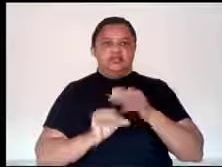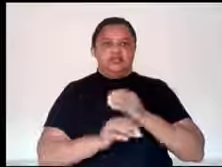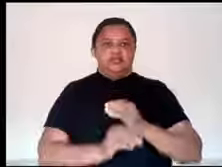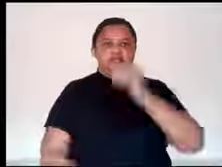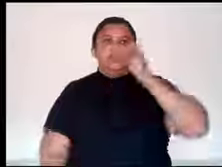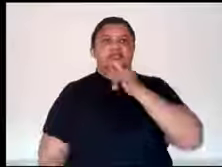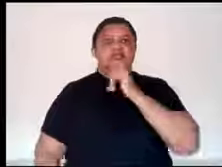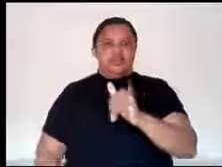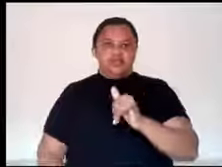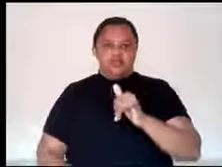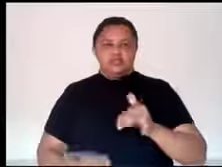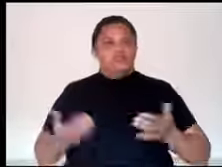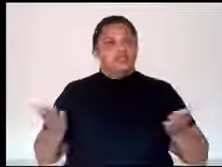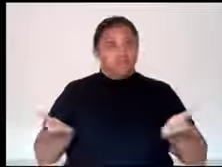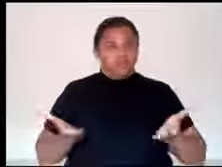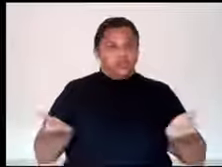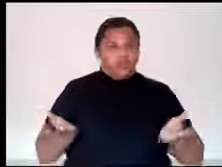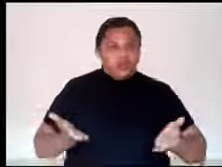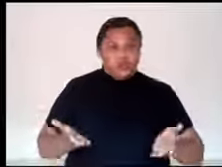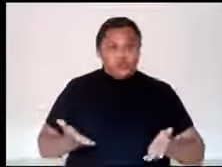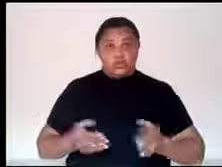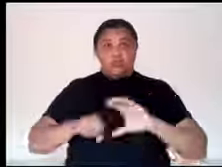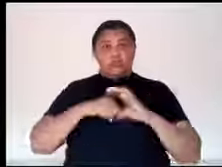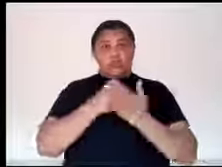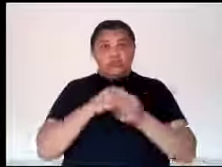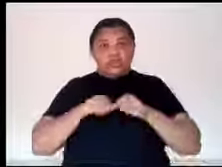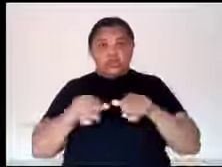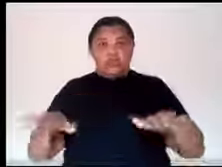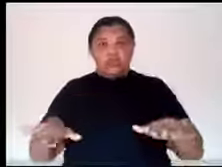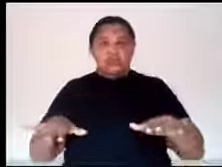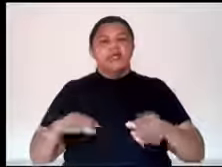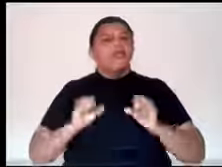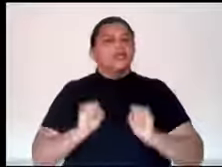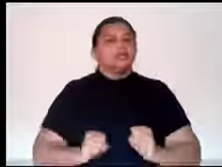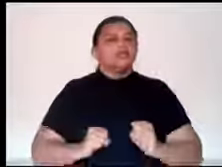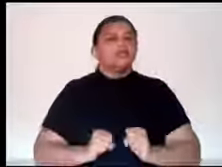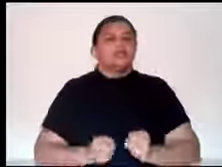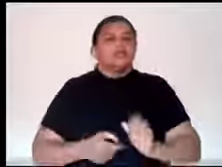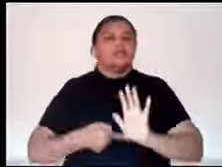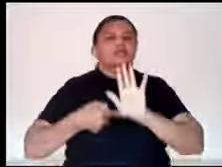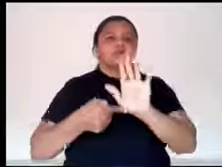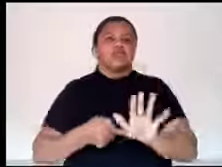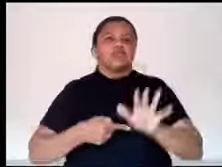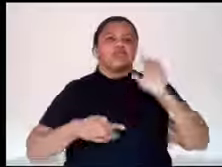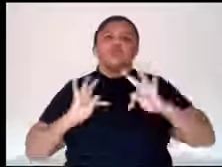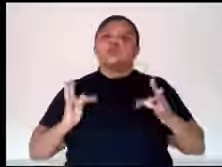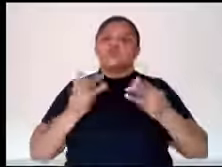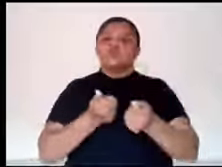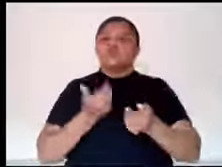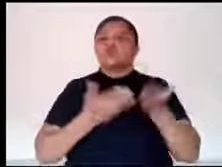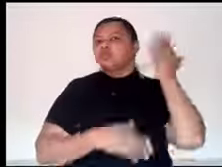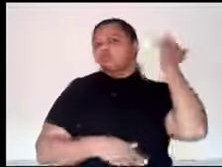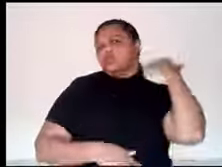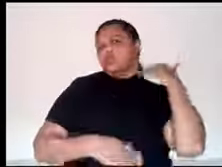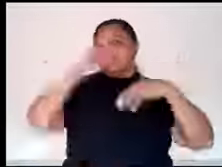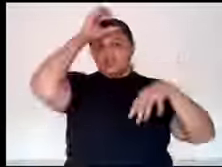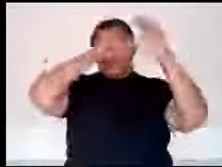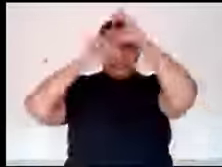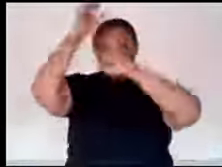pandemia, nós estamos tendo a oportunidade de colocar o nosso conhecimento em prática. Aqui, o pessoal que está trabalhando